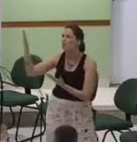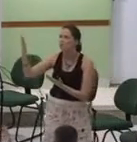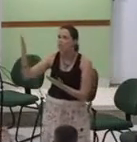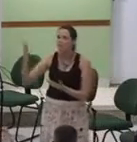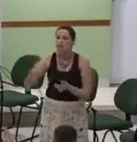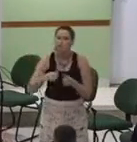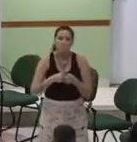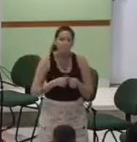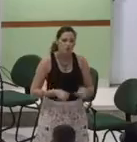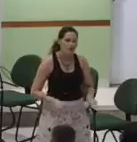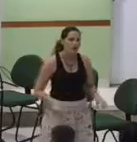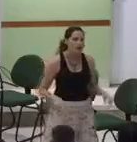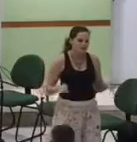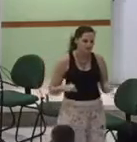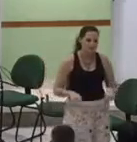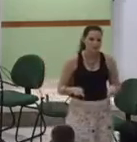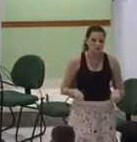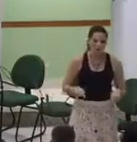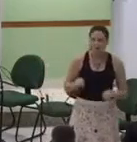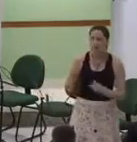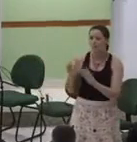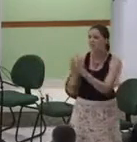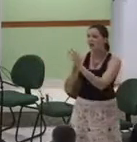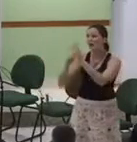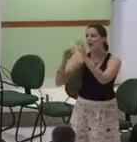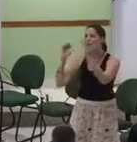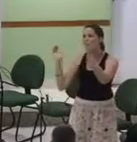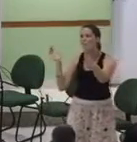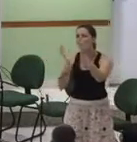Estou aqui pra louvar